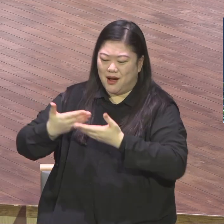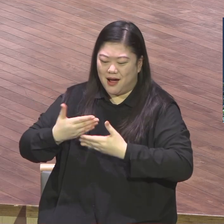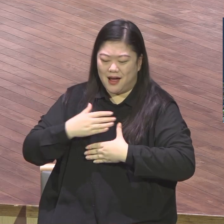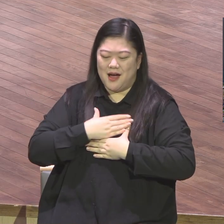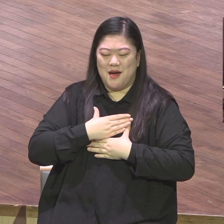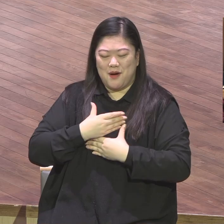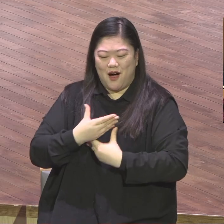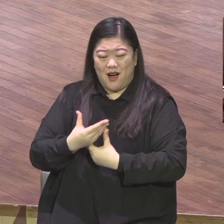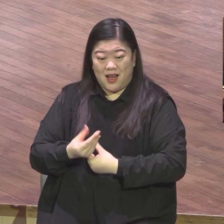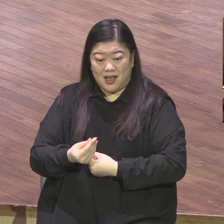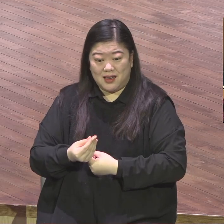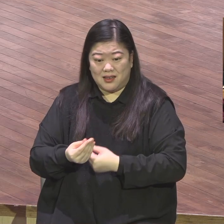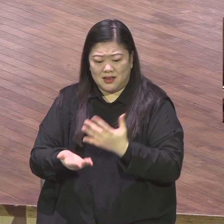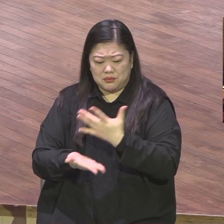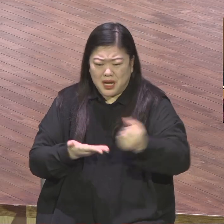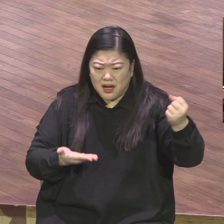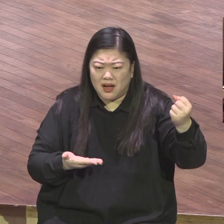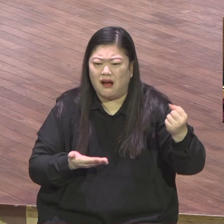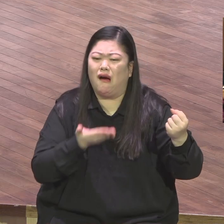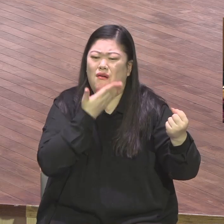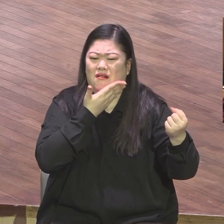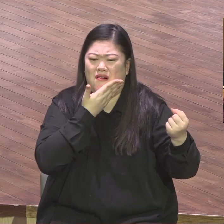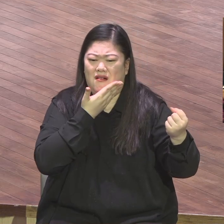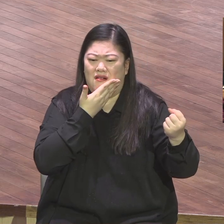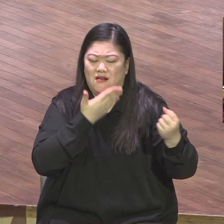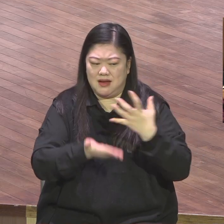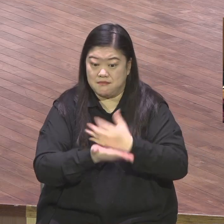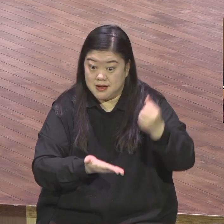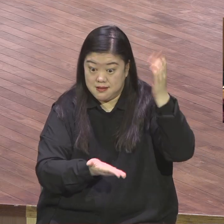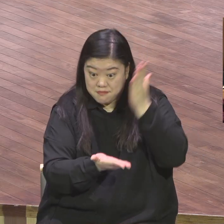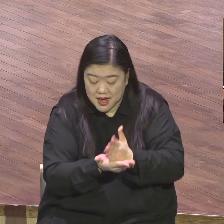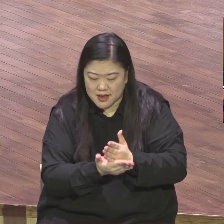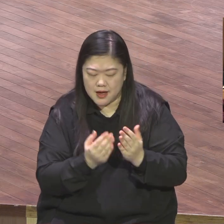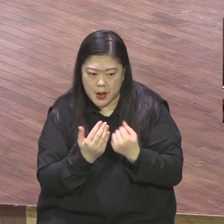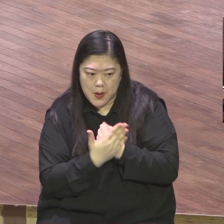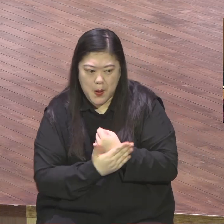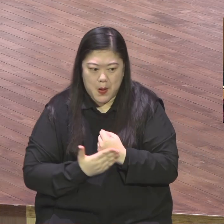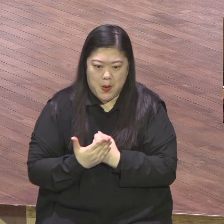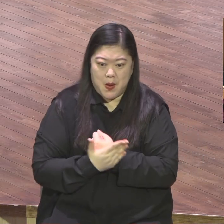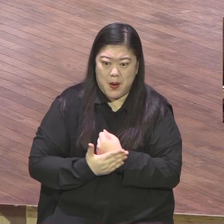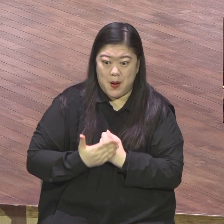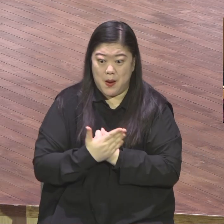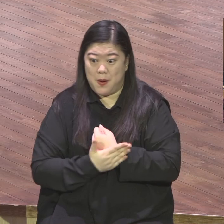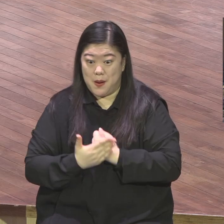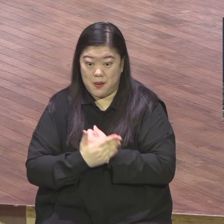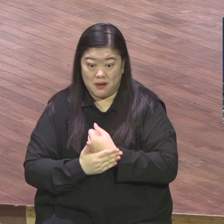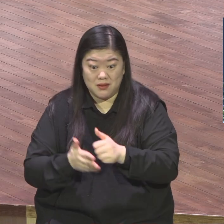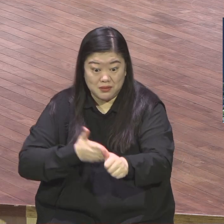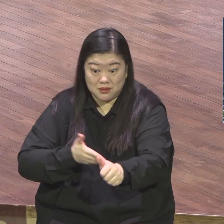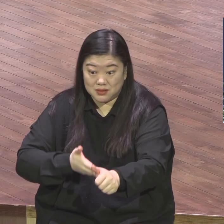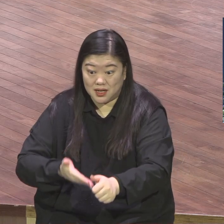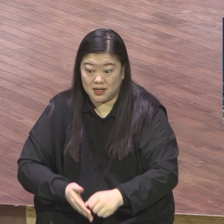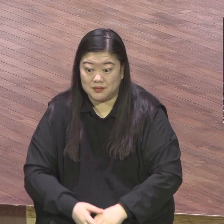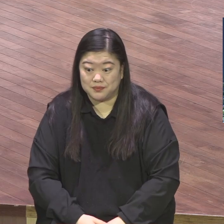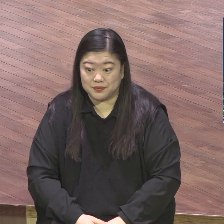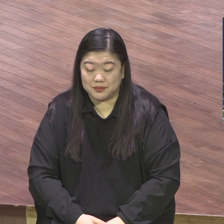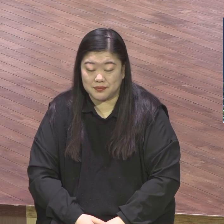바랍니다. 이 감격을 여러분 늘 유지해야 돼요. 사단은요. 이거 뺏어가려고 그래요.